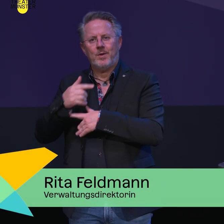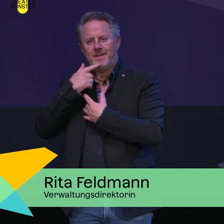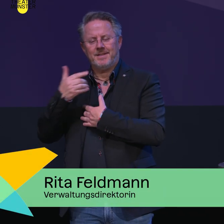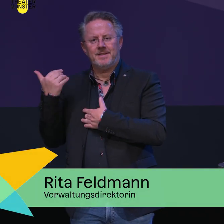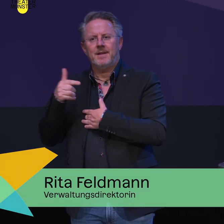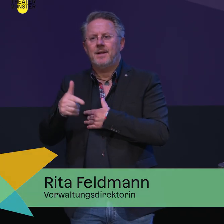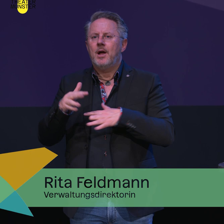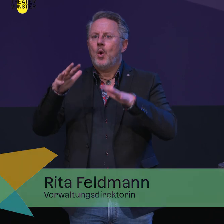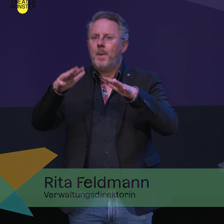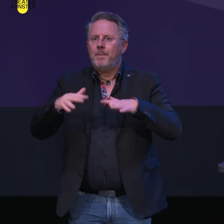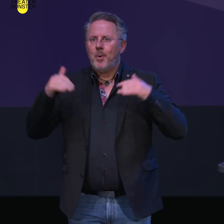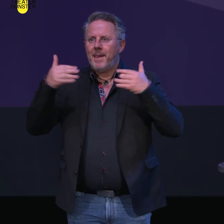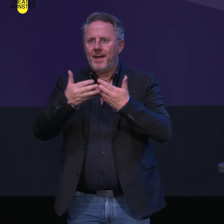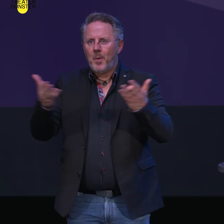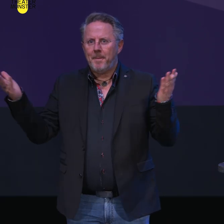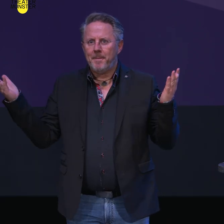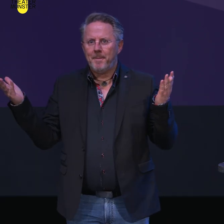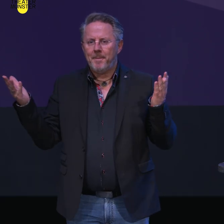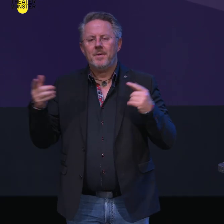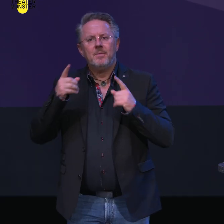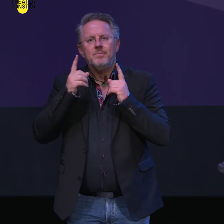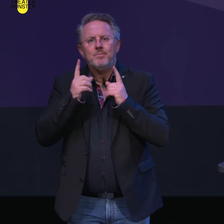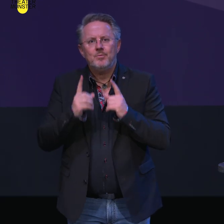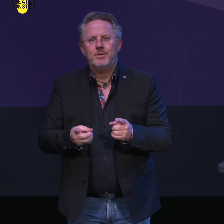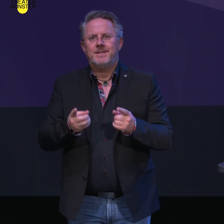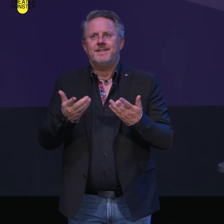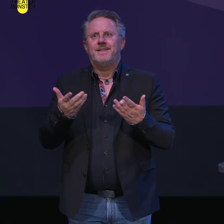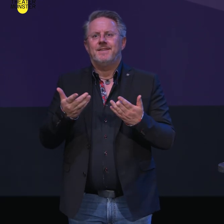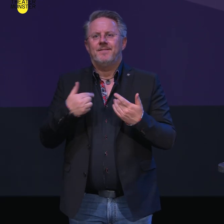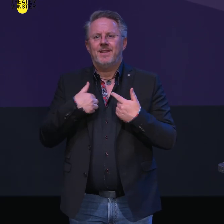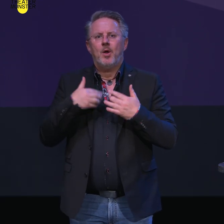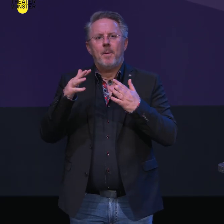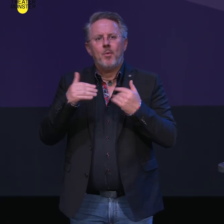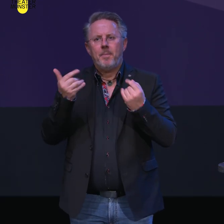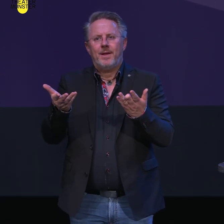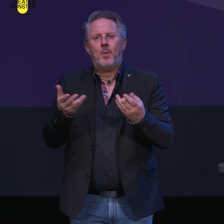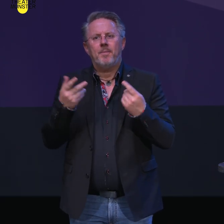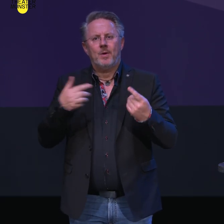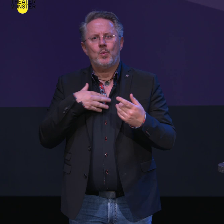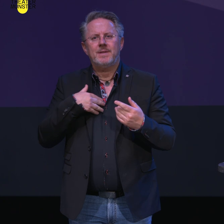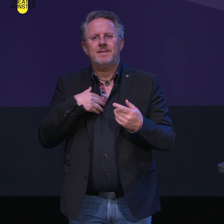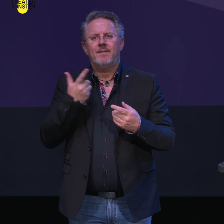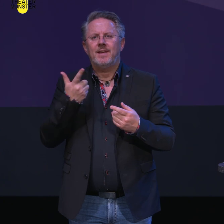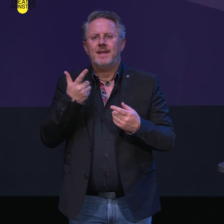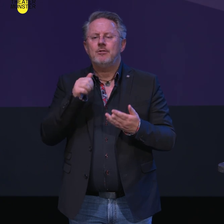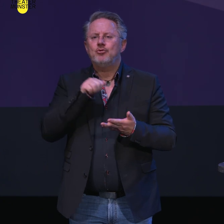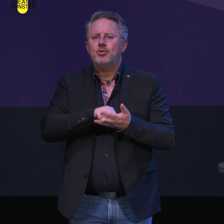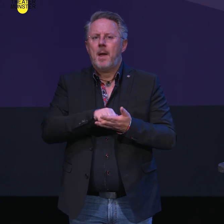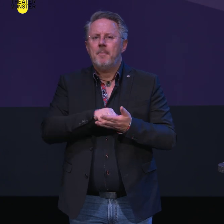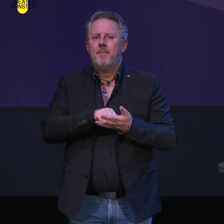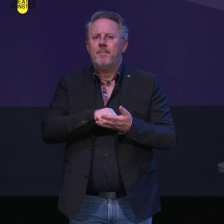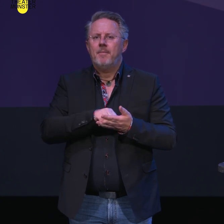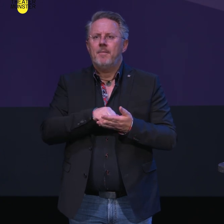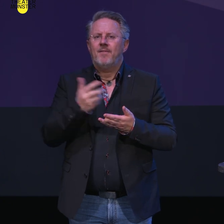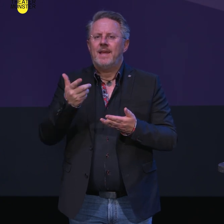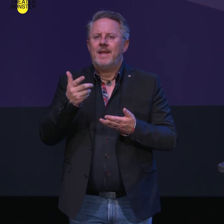Das Publikum, wir wollen und müssen natürlich unser Publikum, unsere Abonnenten zurückgewinnen.